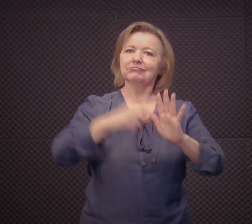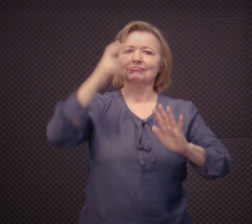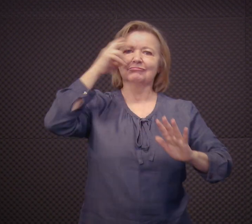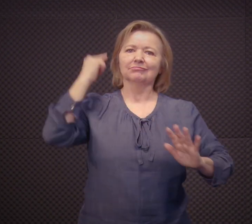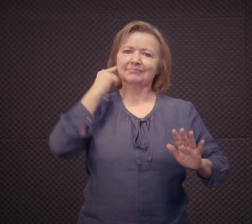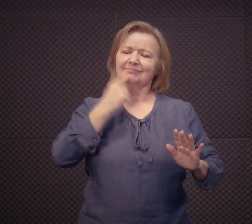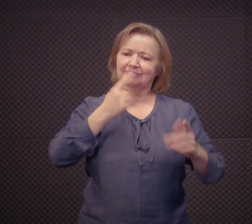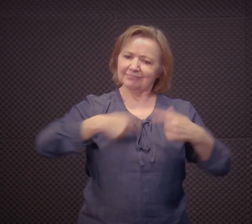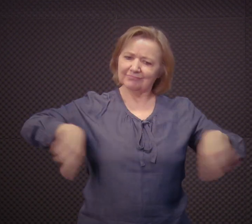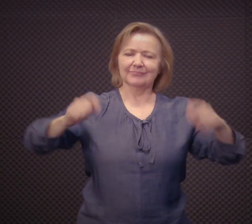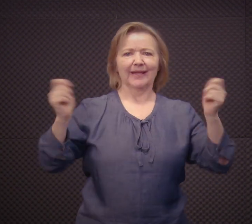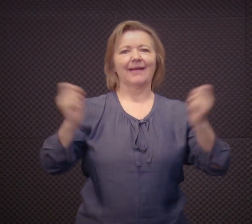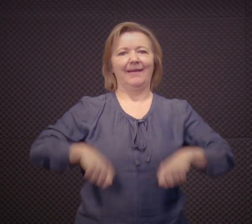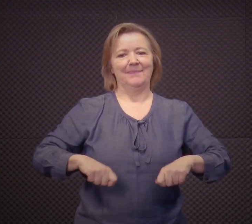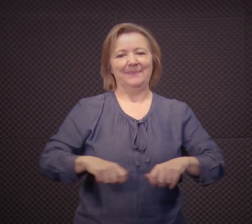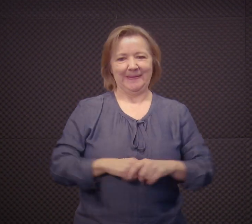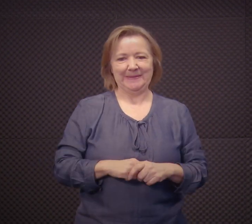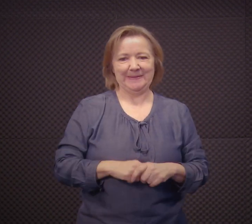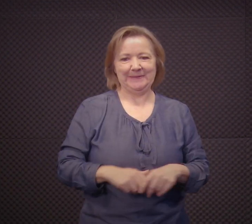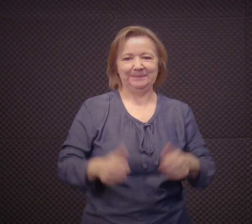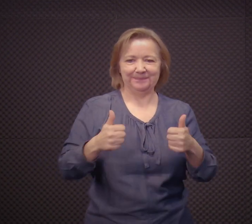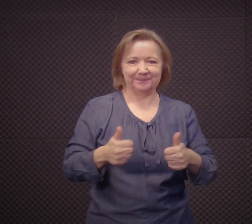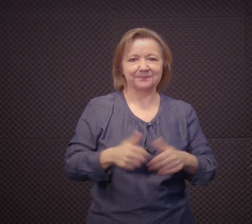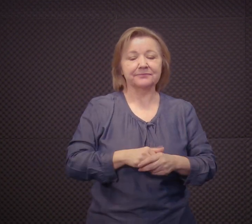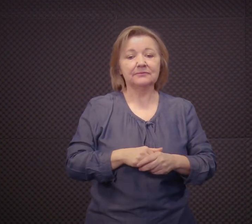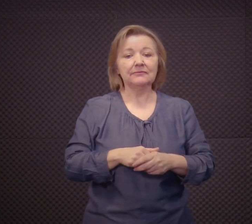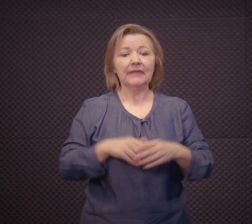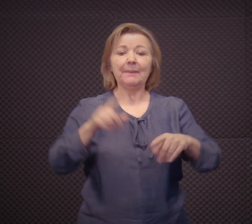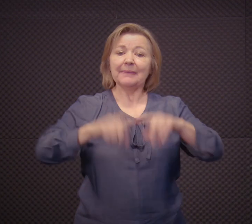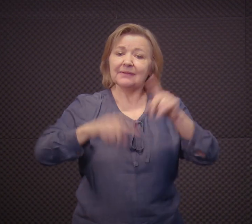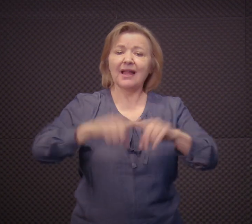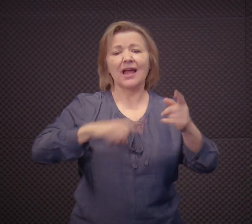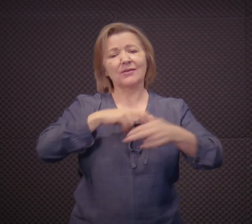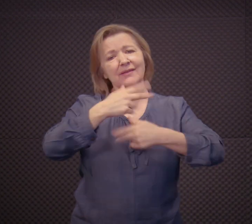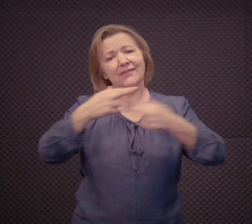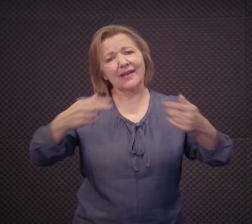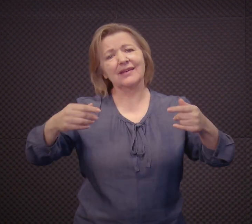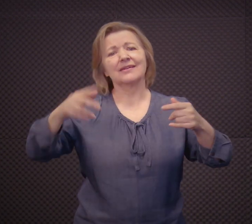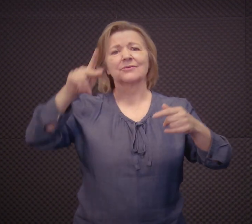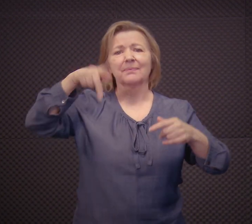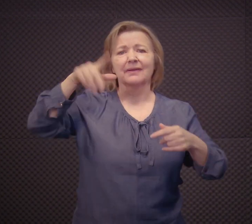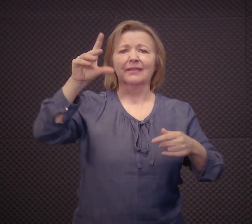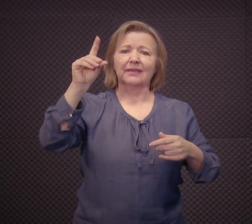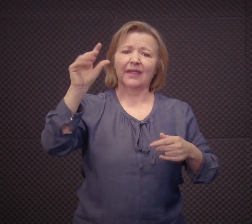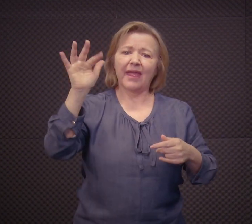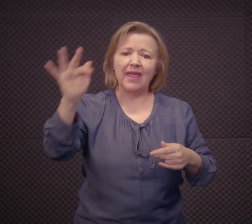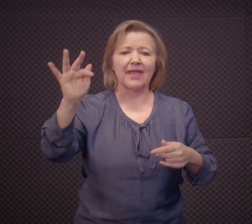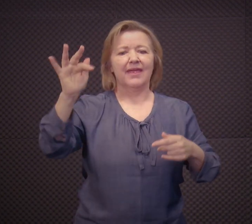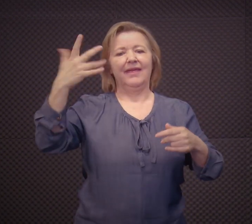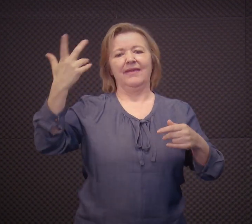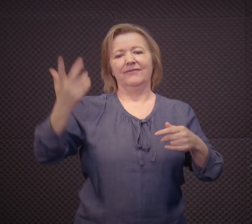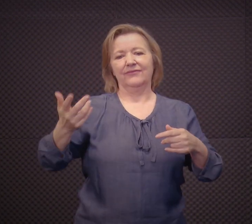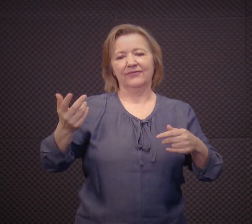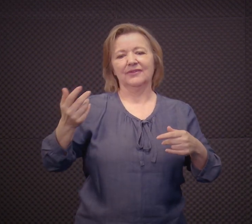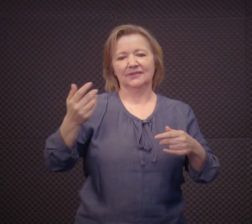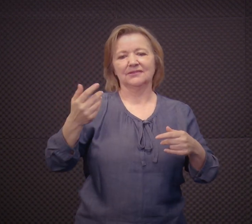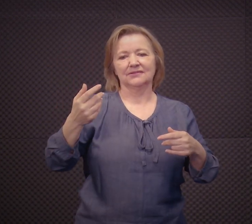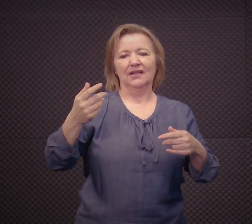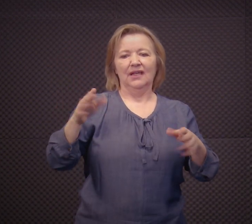Então, essa autora também fala das possibilidades, capacidades do surdo. Então, nós temos vários materiais em PDF,